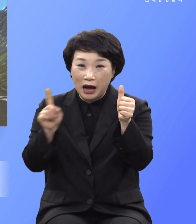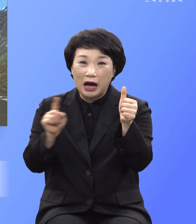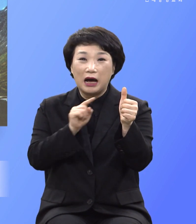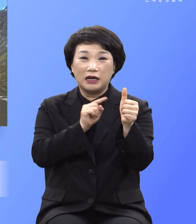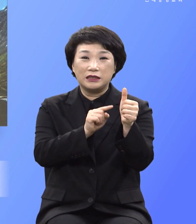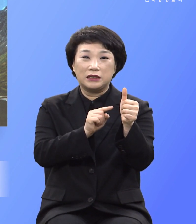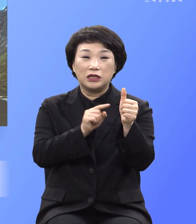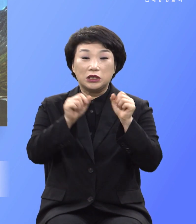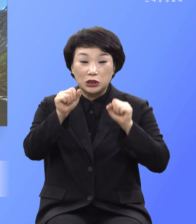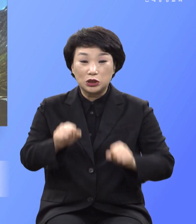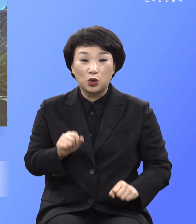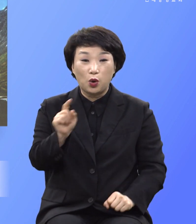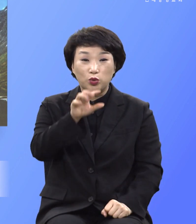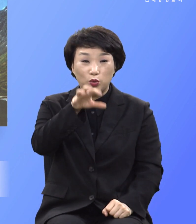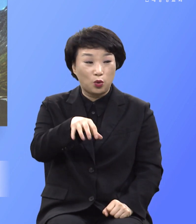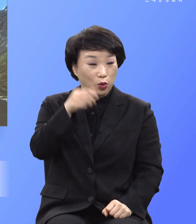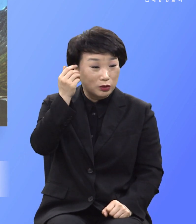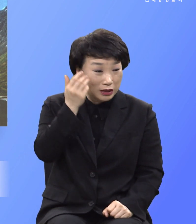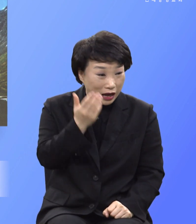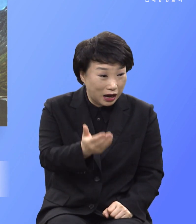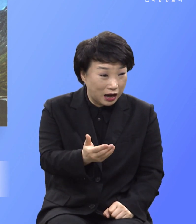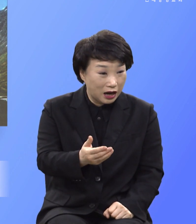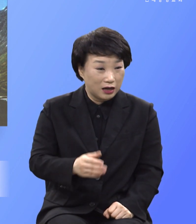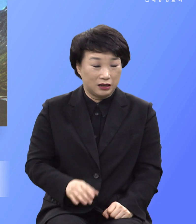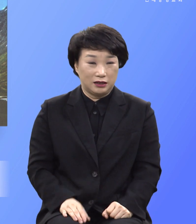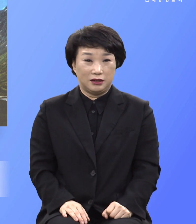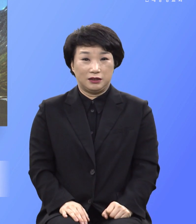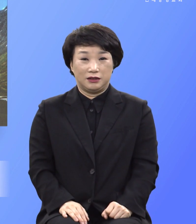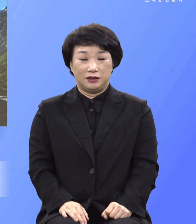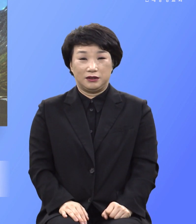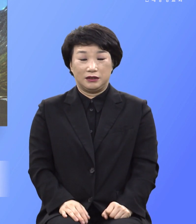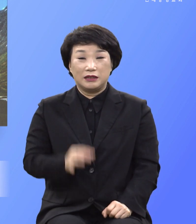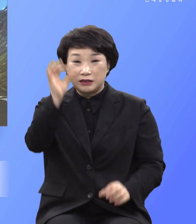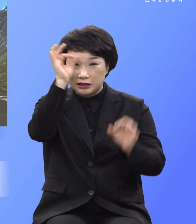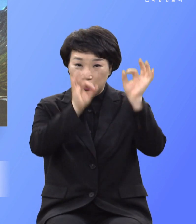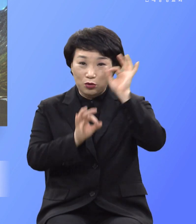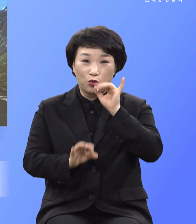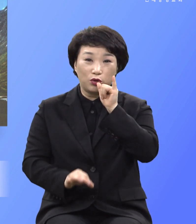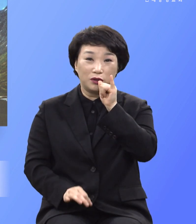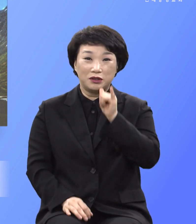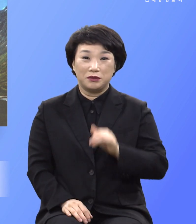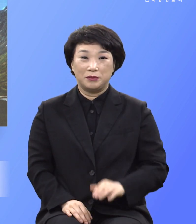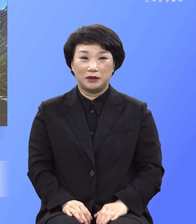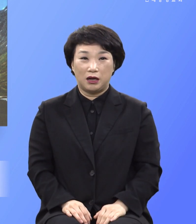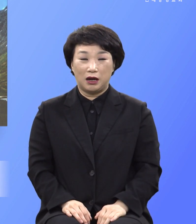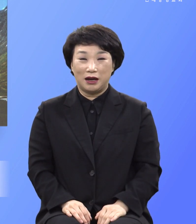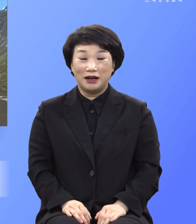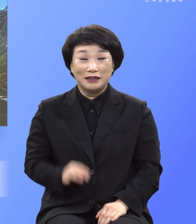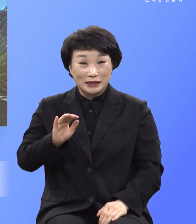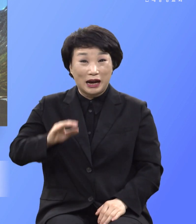네가 어디에 있느냐 하고 찾습니다 몰라서 찾습니까